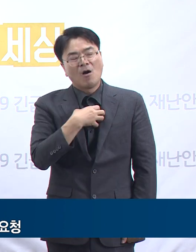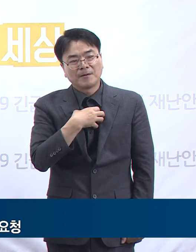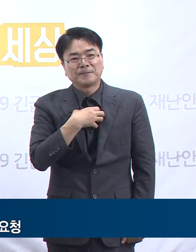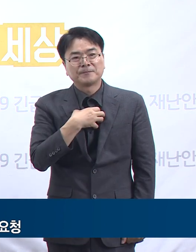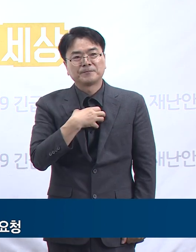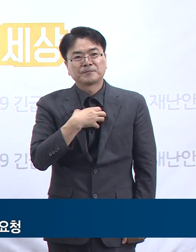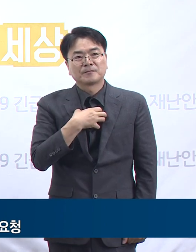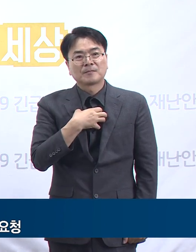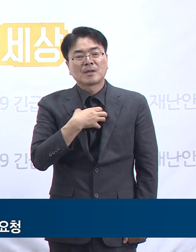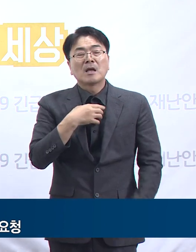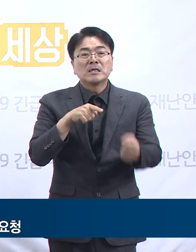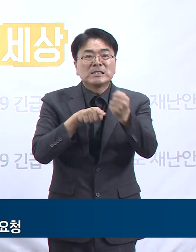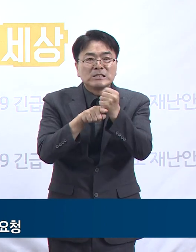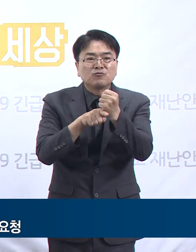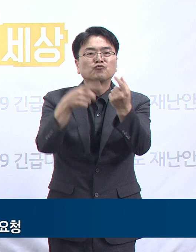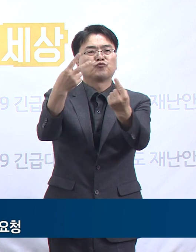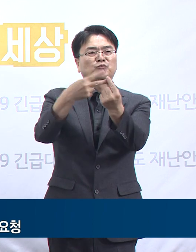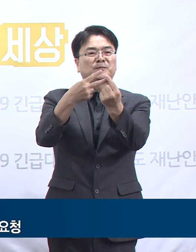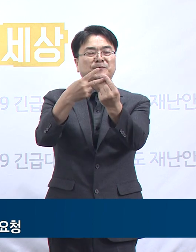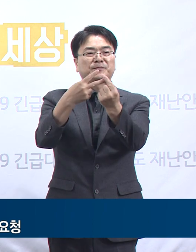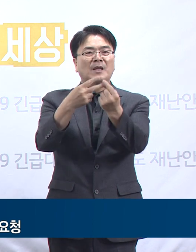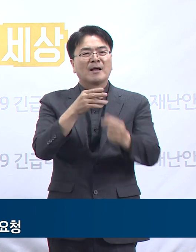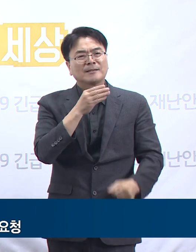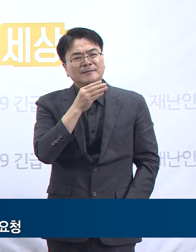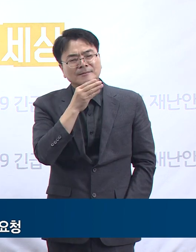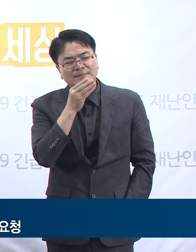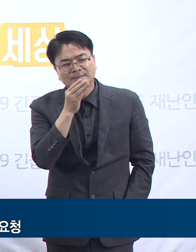두 번째 이유는 고령층이 많다는 것입니다.